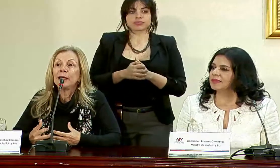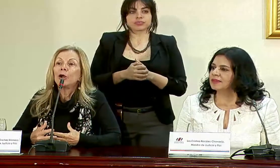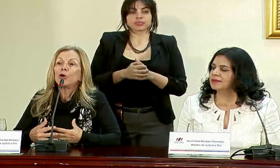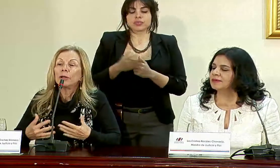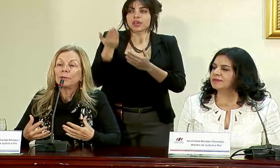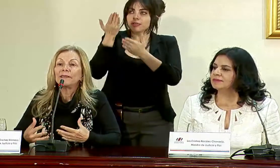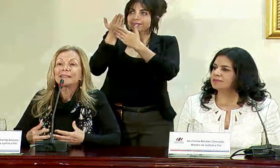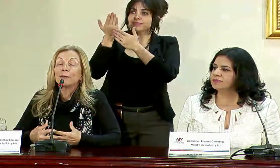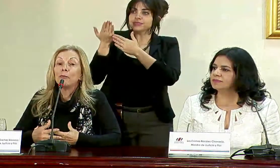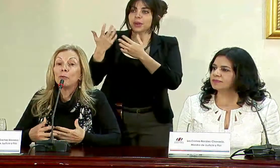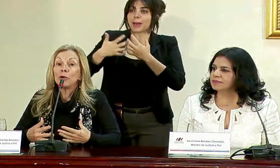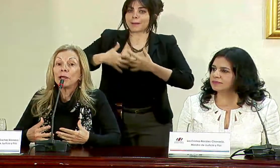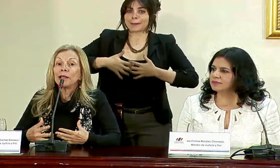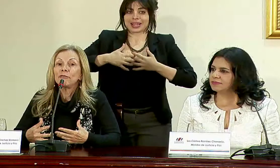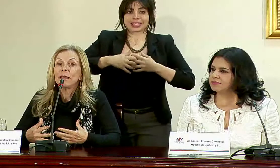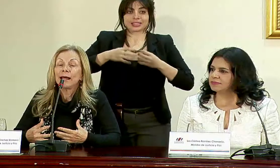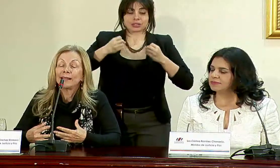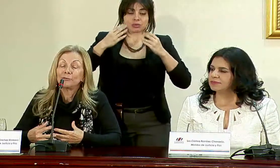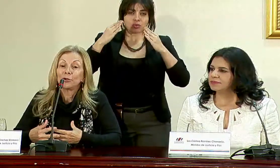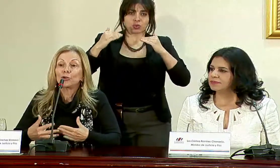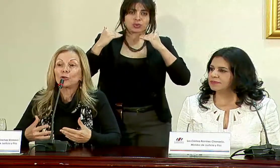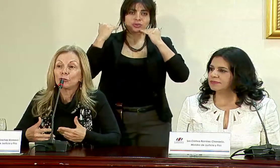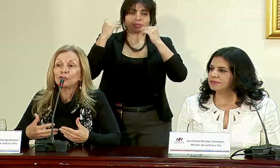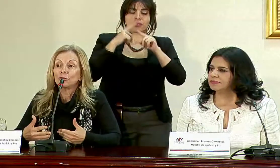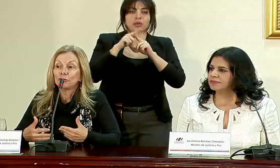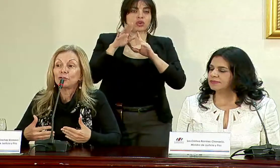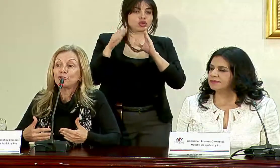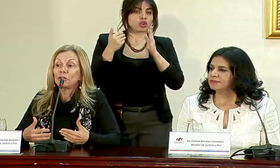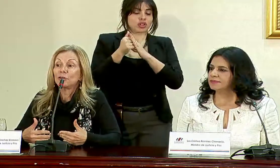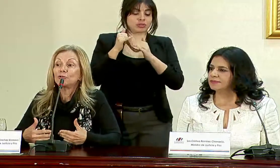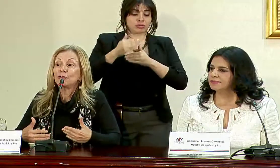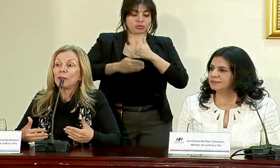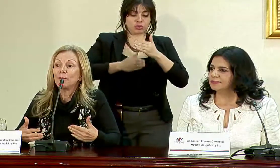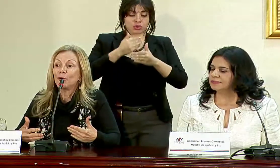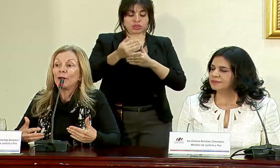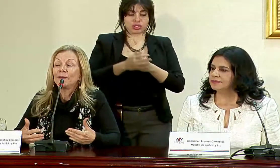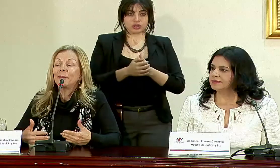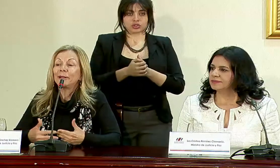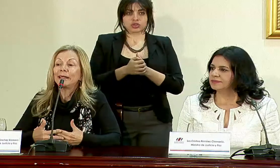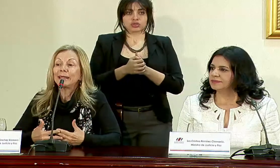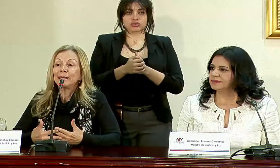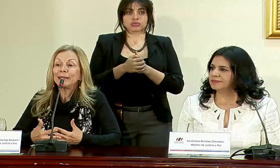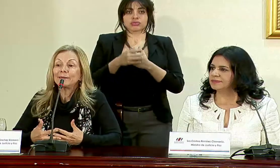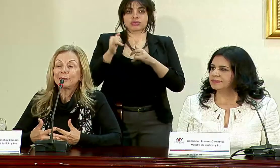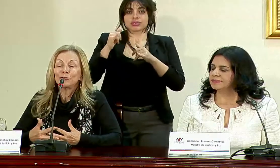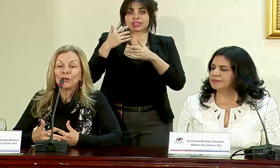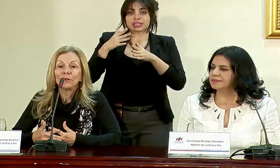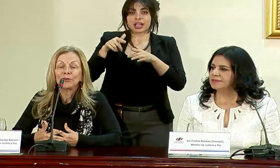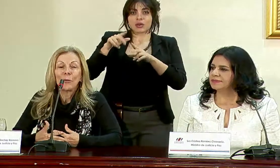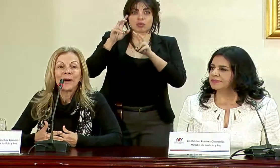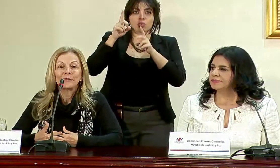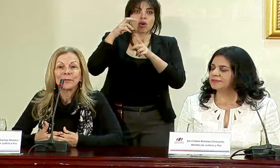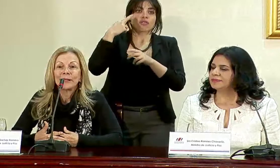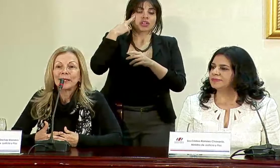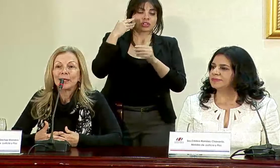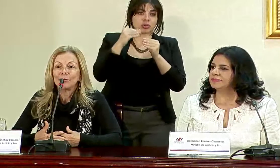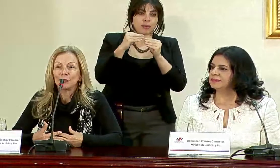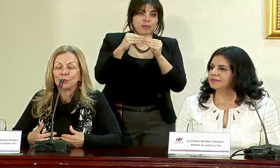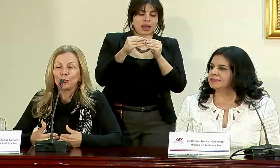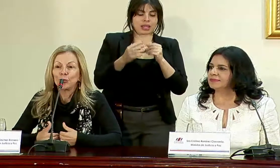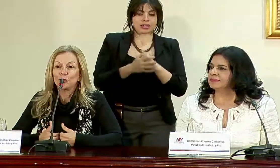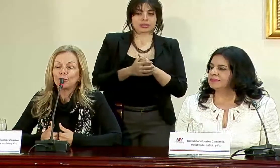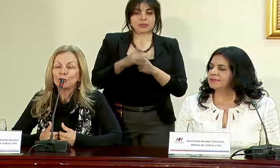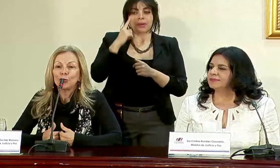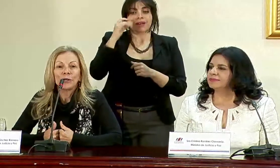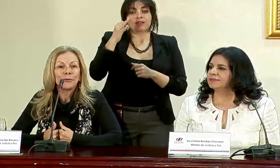oferta con empresas muy calificadas pero todos estos procesos llevan su tiempo de manera que esta es una razón más para que en